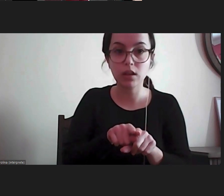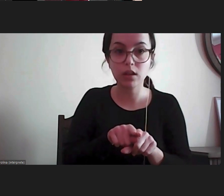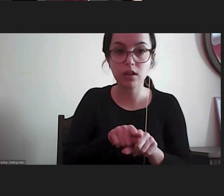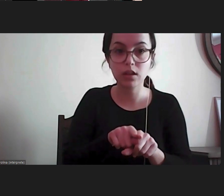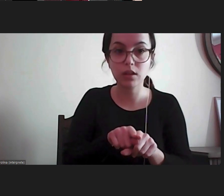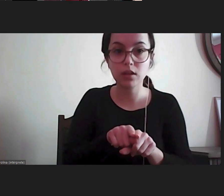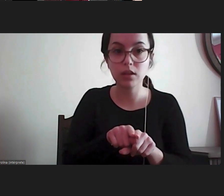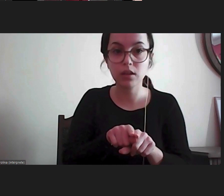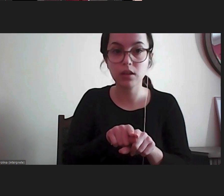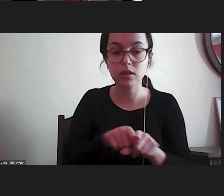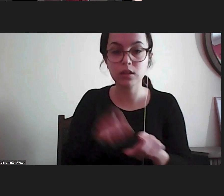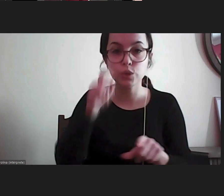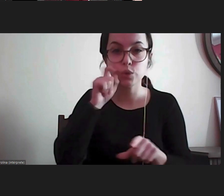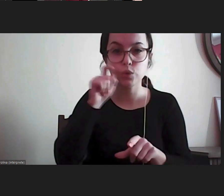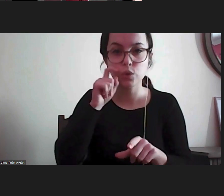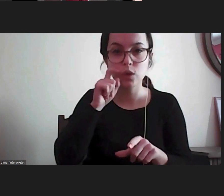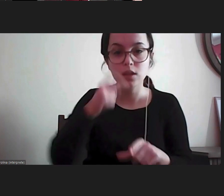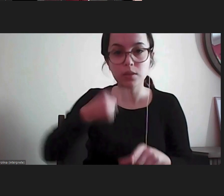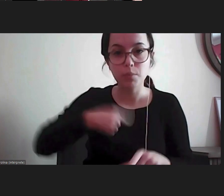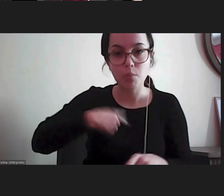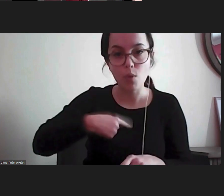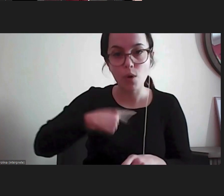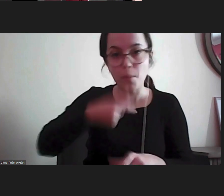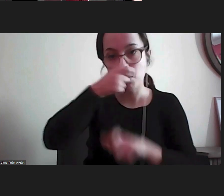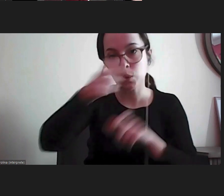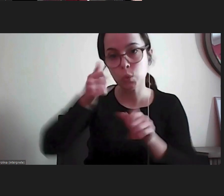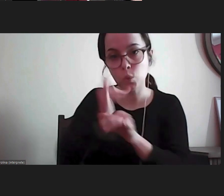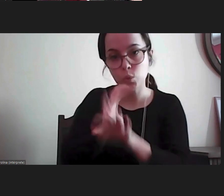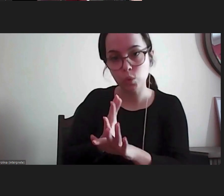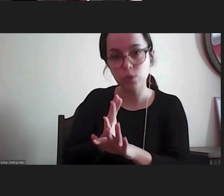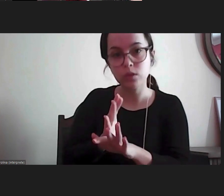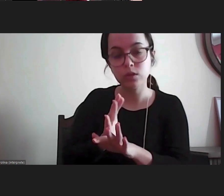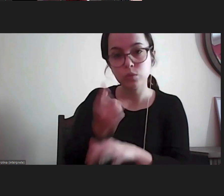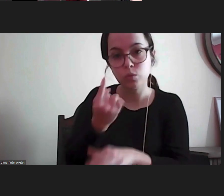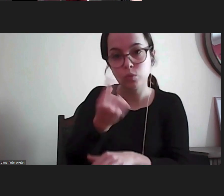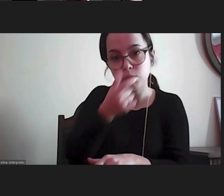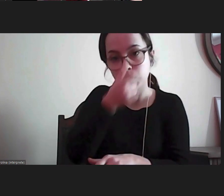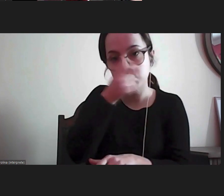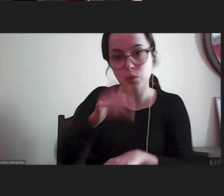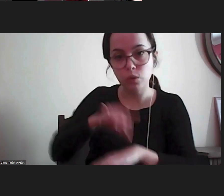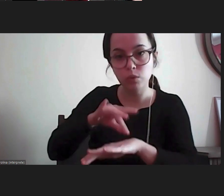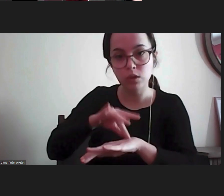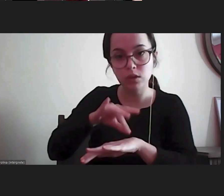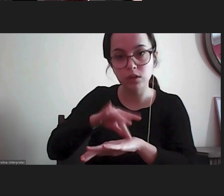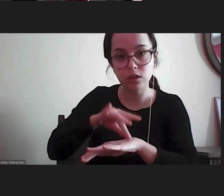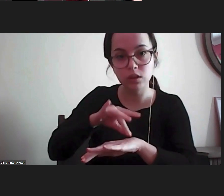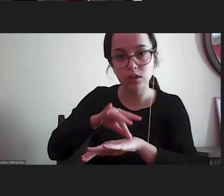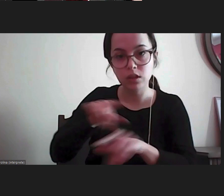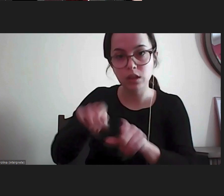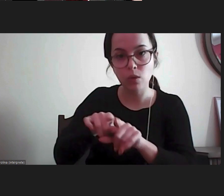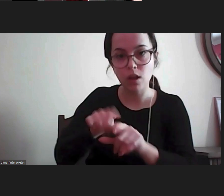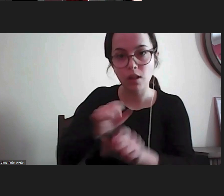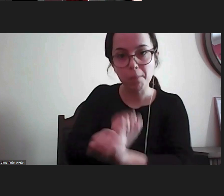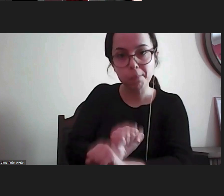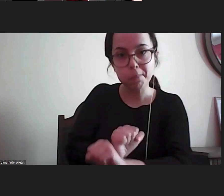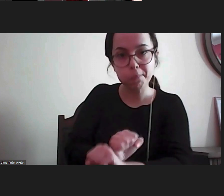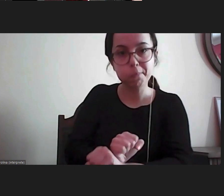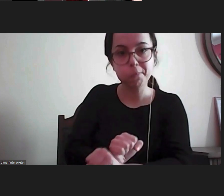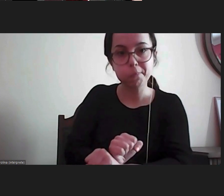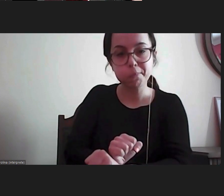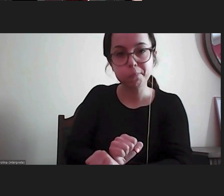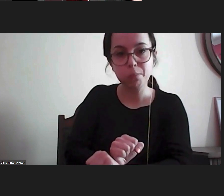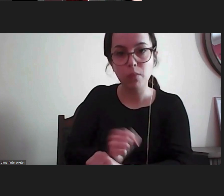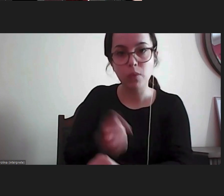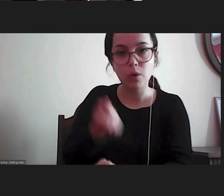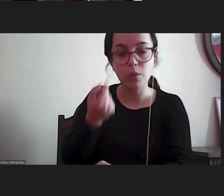a segurança do próprio ou de terceiros um doente de ficar imobilizado por exemplo